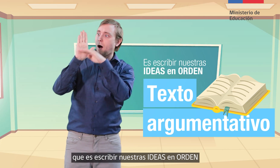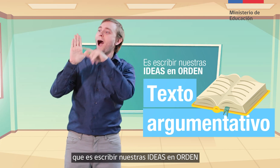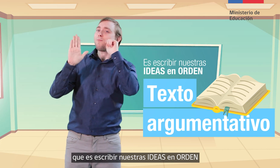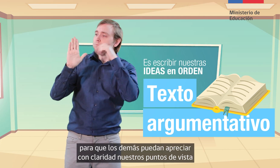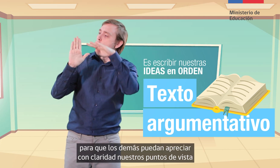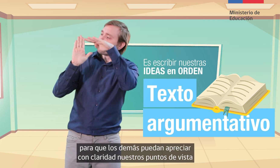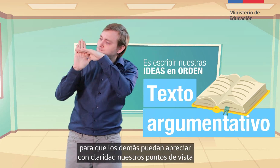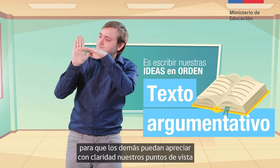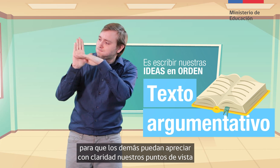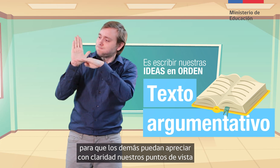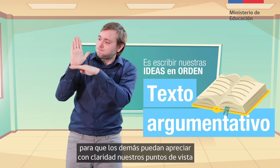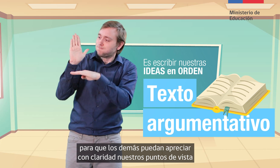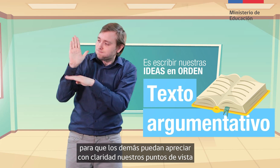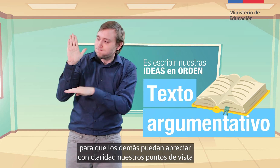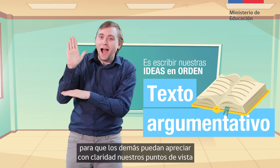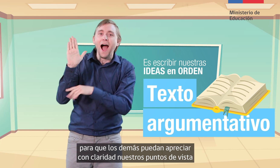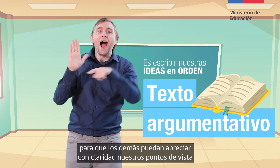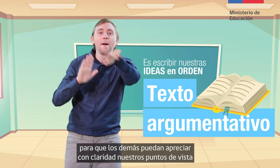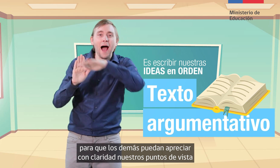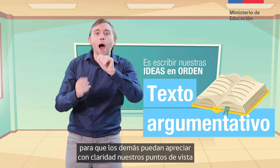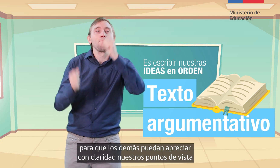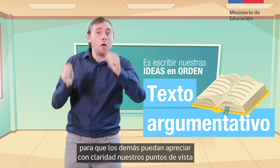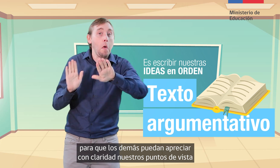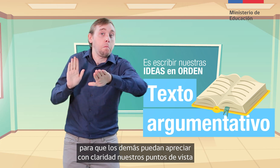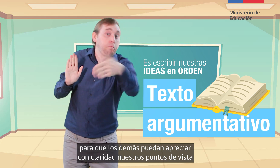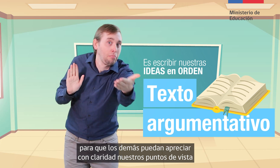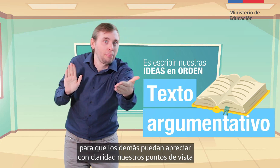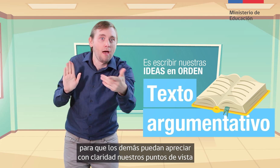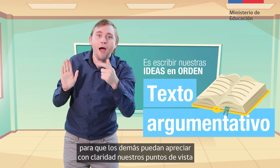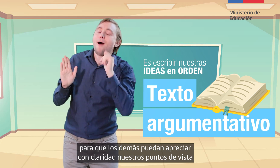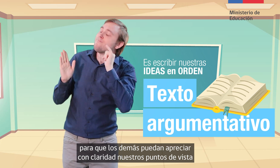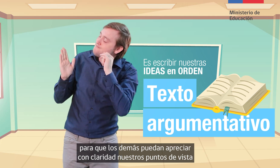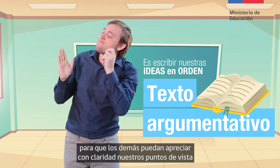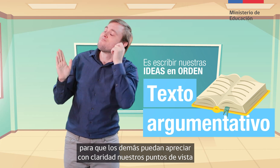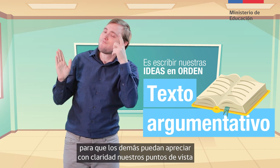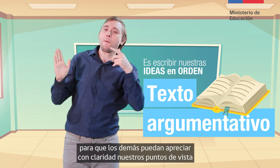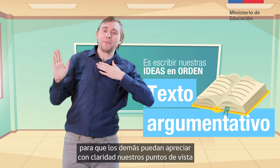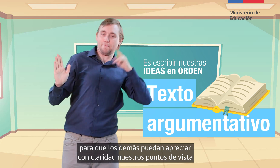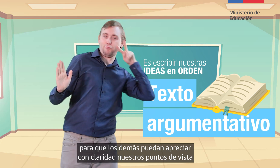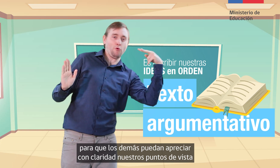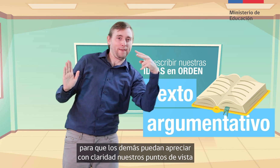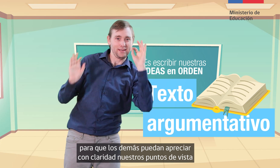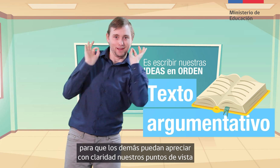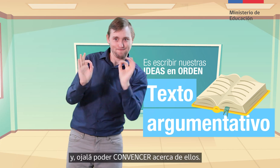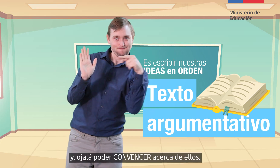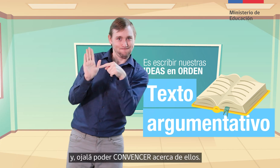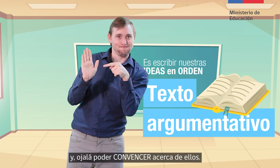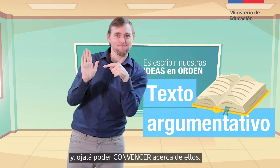para que los demás puedan apreciar con claridad nuestros puntos de vista y, ojalá,